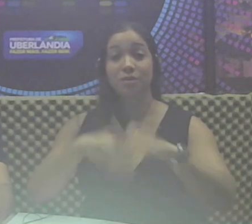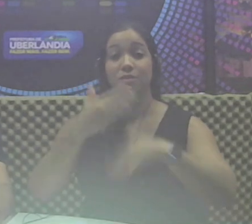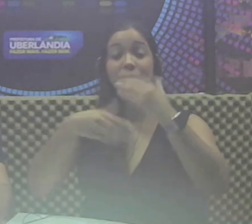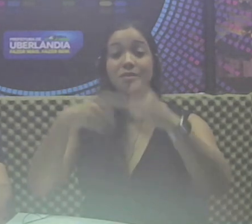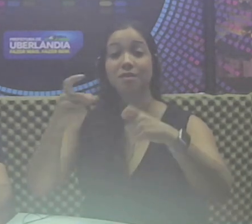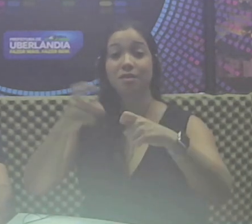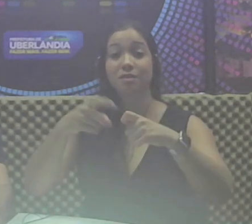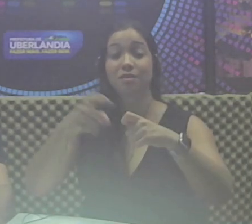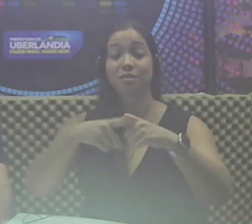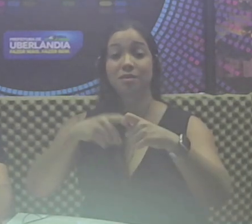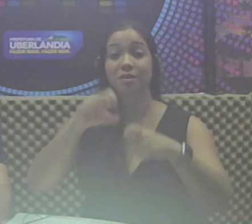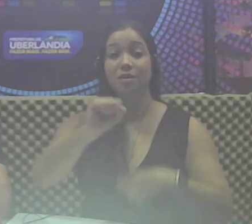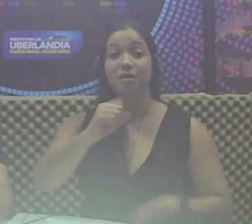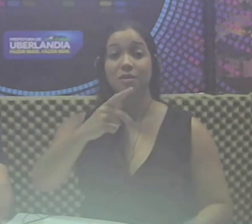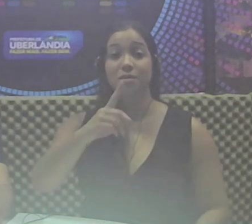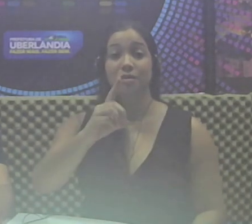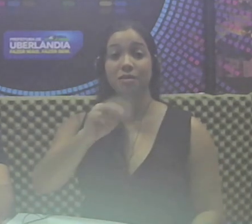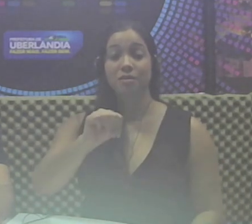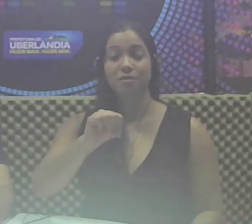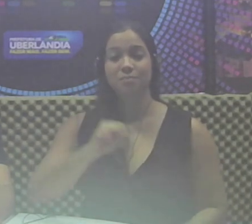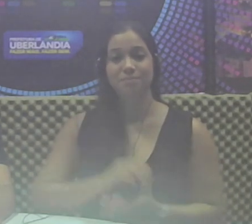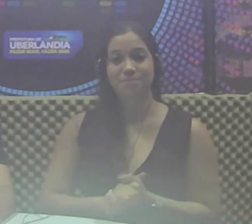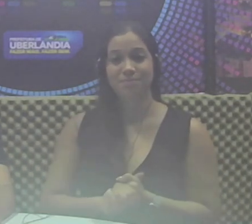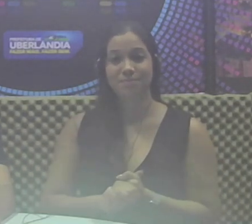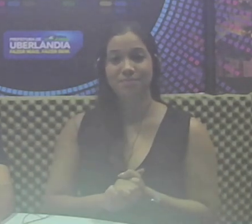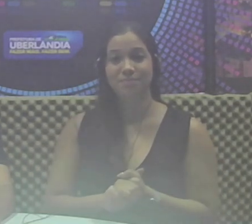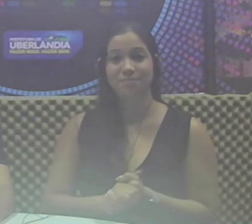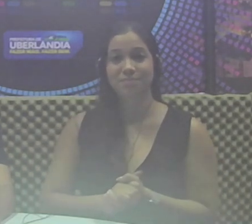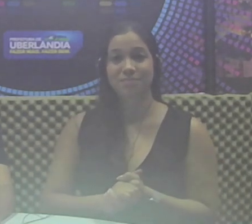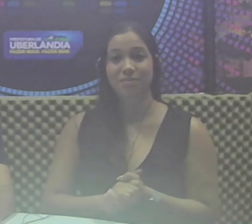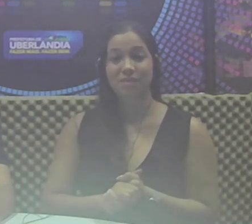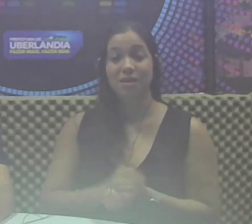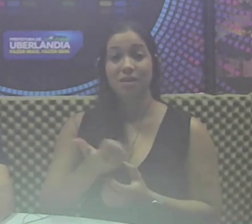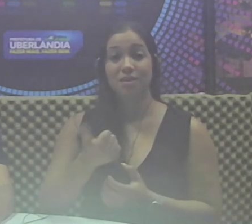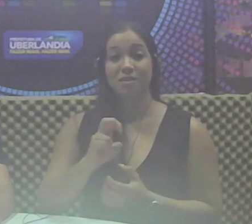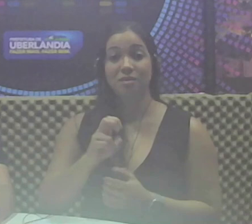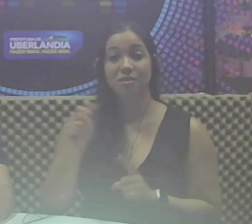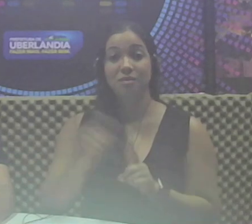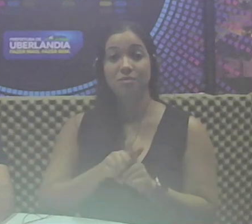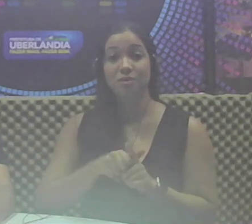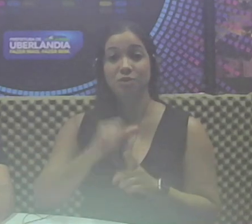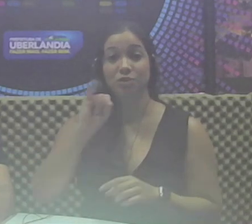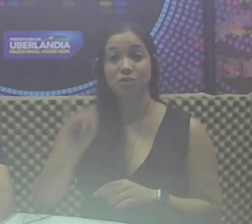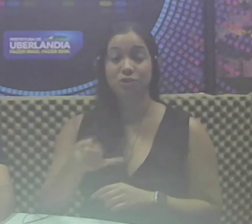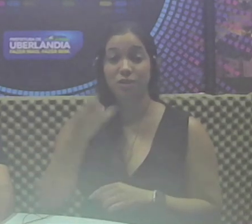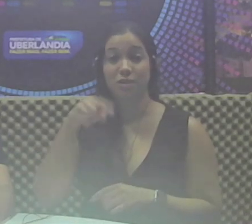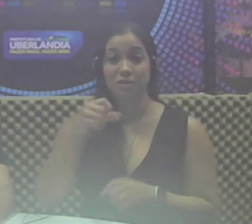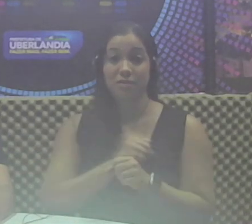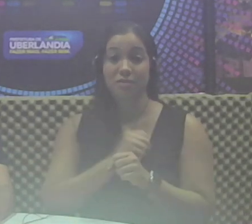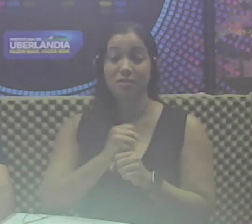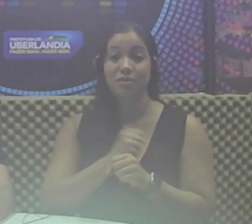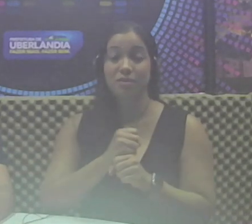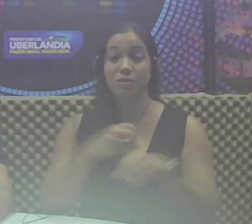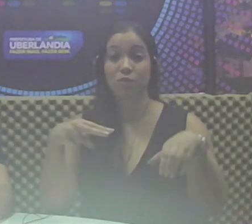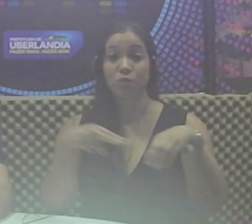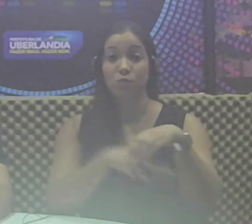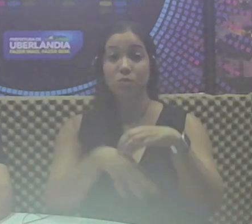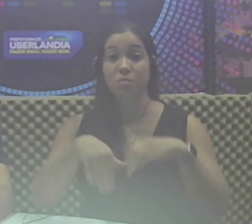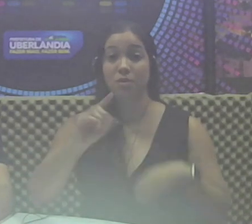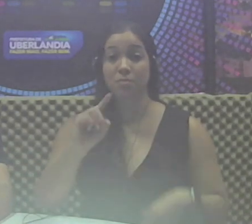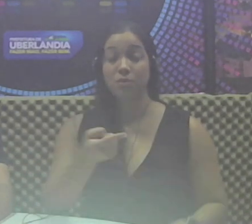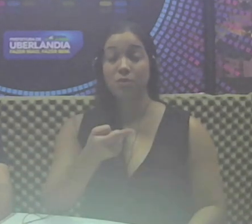Medicina, a SPDM. Desde a segunda quinzena de janeiro deste ano, mais de 3 mil tomografias já foram